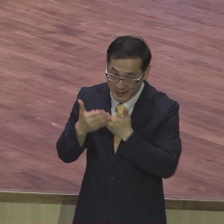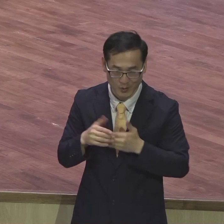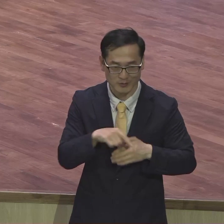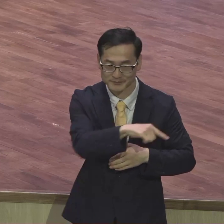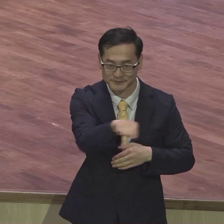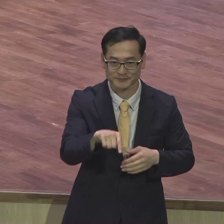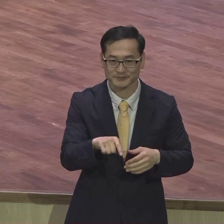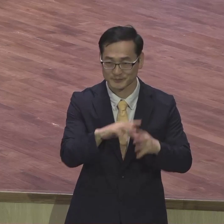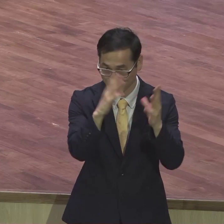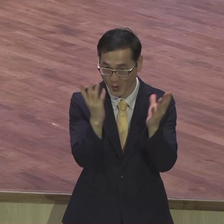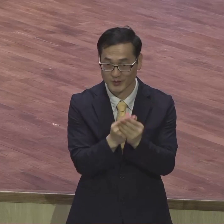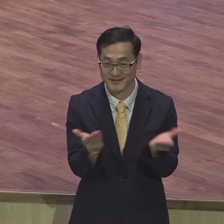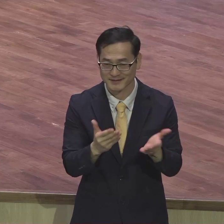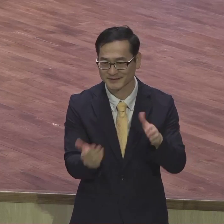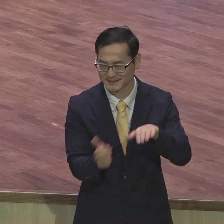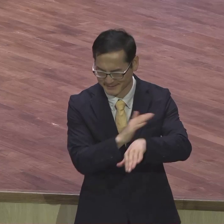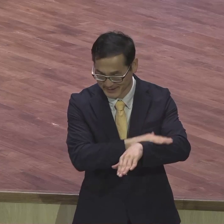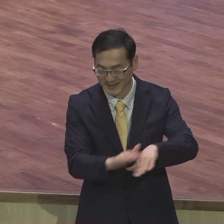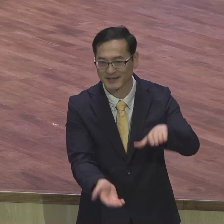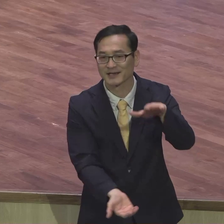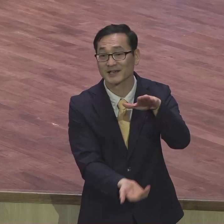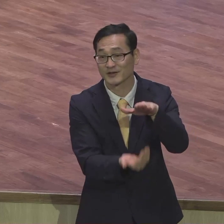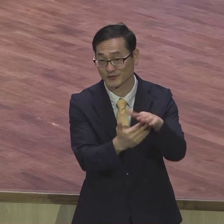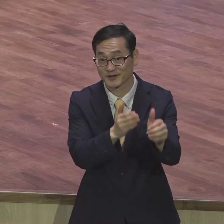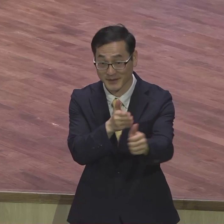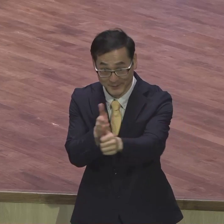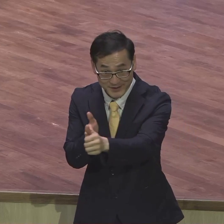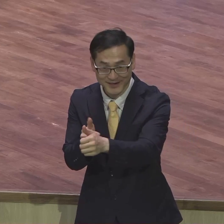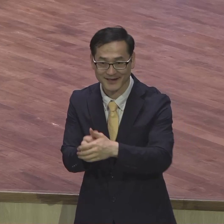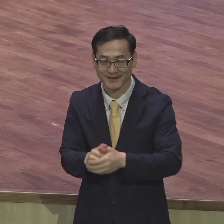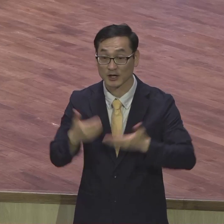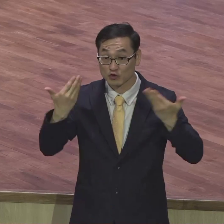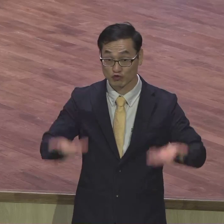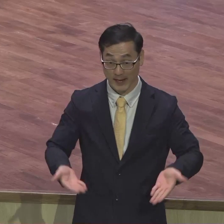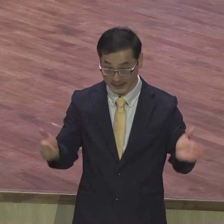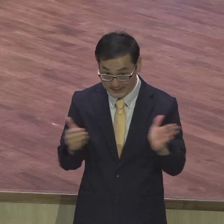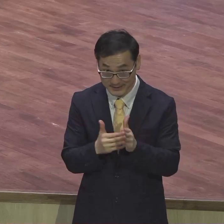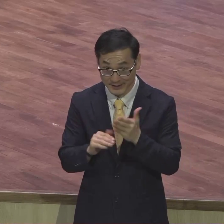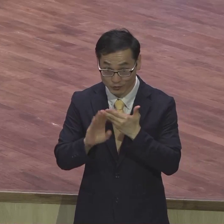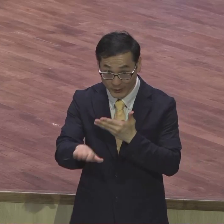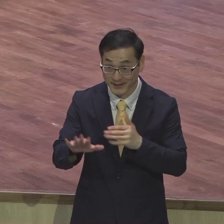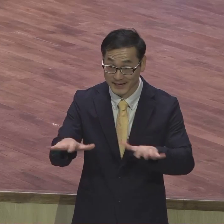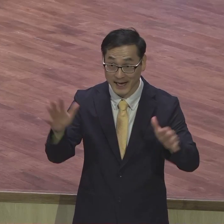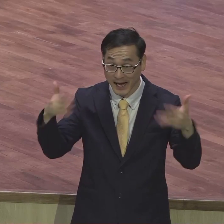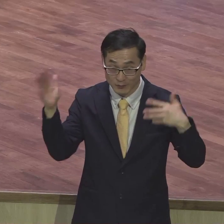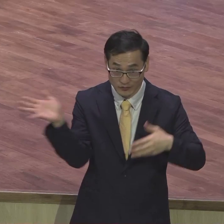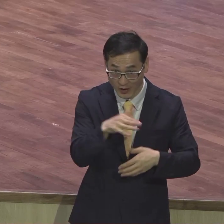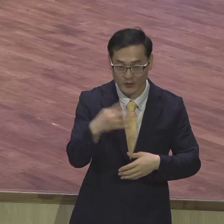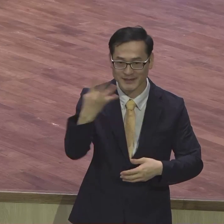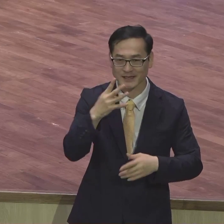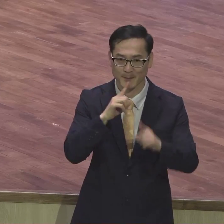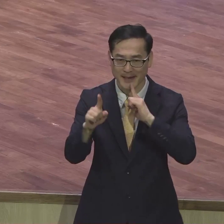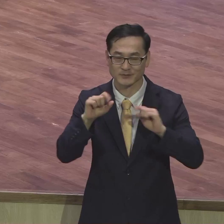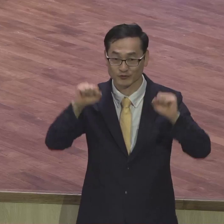끝났으면 이제부터 본격적으로 사천 말씀 등에 여러분 다 쓰임 받기를 재물으로 축복합니다. 결론입니다.